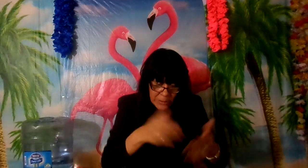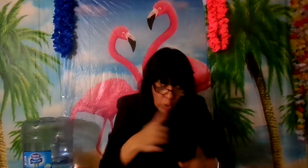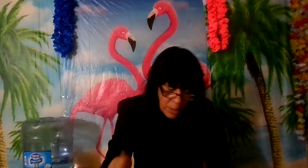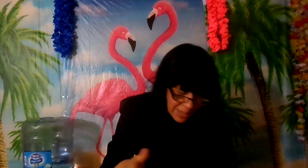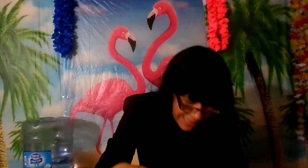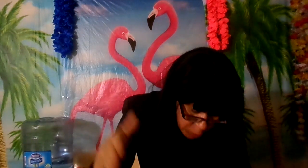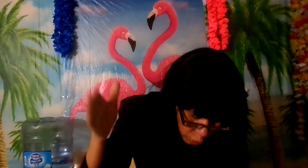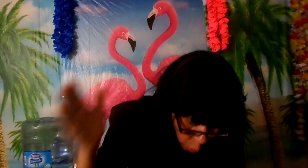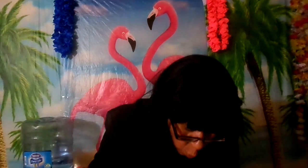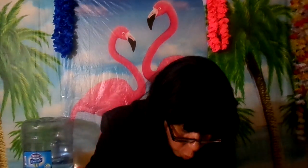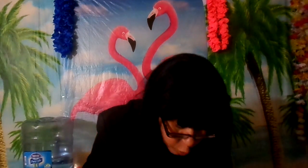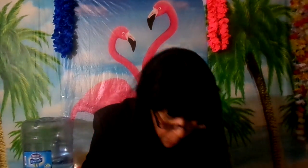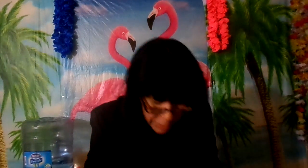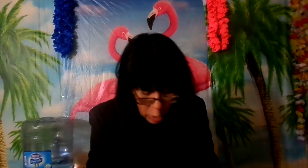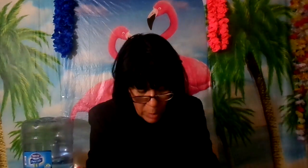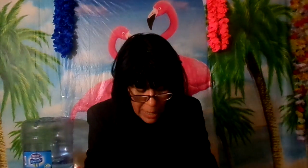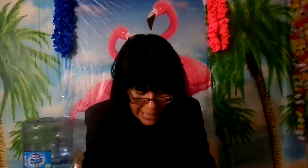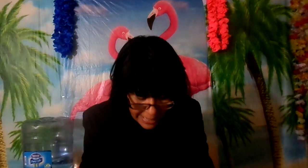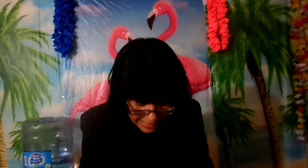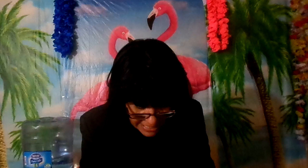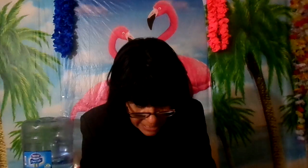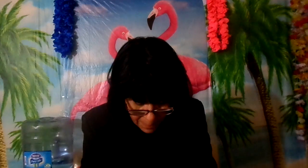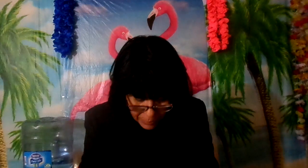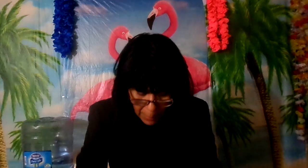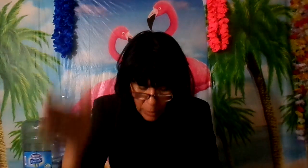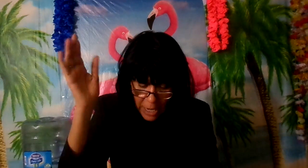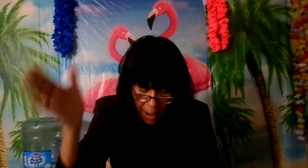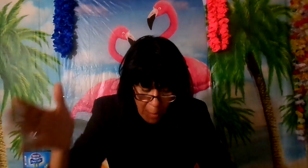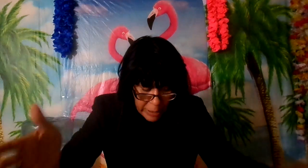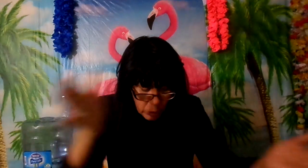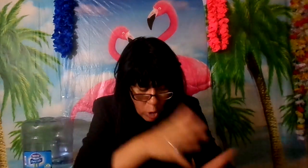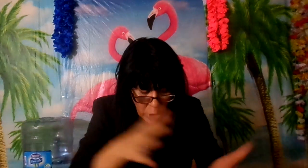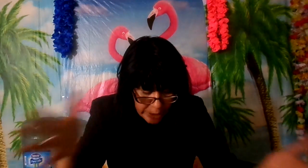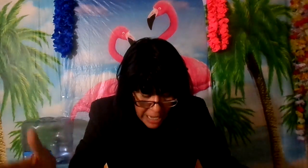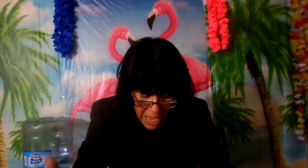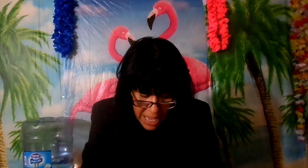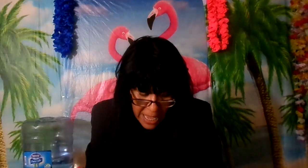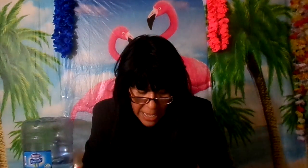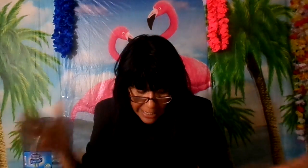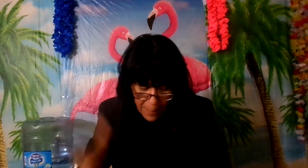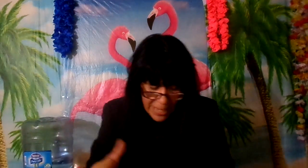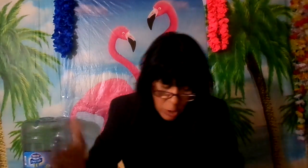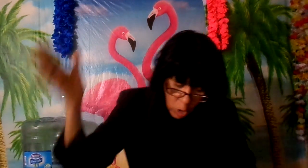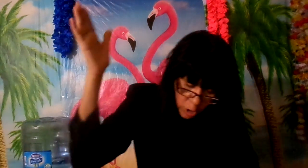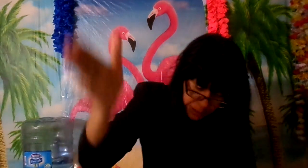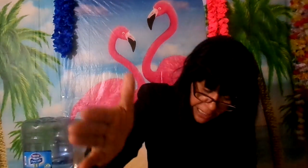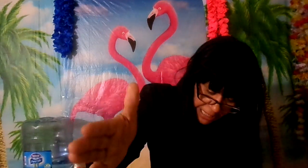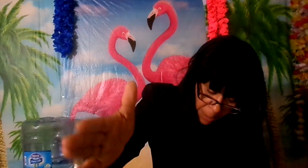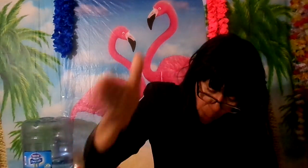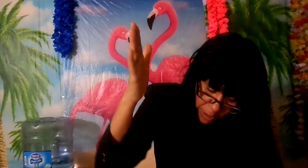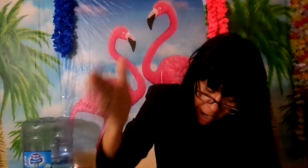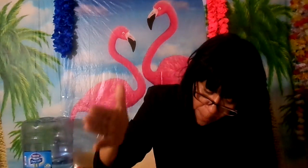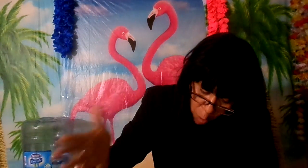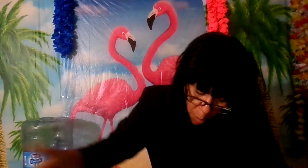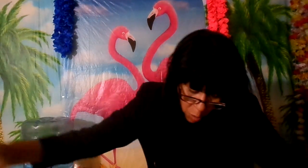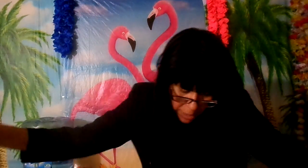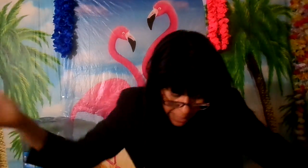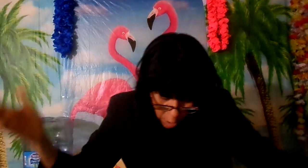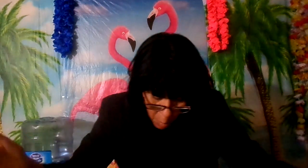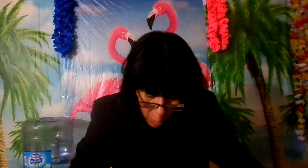pantomimas dentro de los cultos pantomimas en la iglesia por ejemplo que todo el día que pasó que tenemos por ejemplo como como